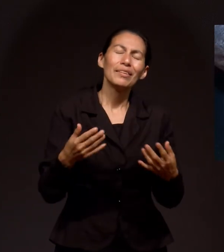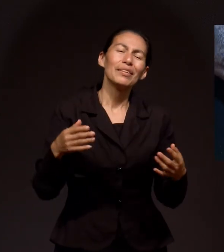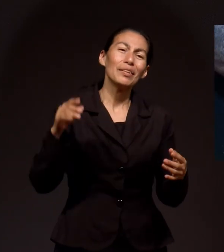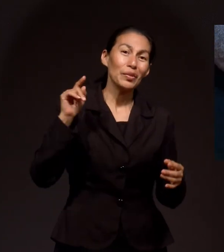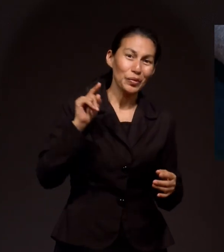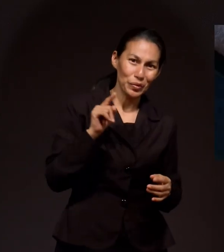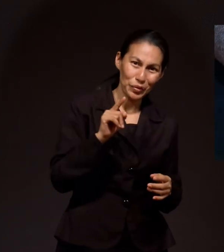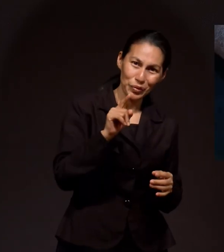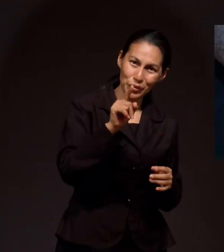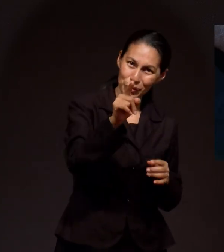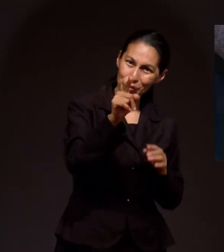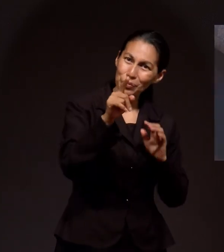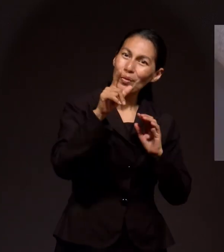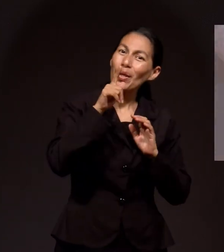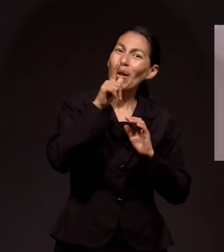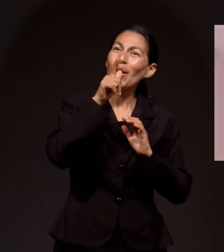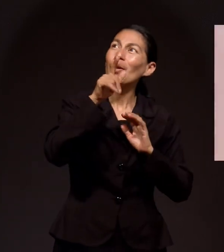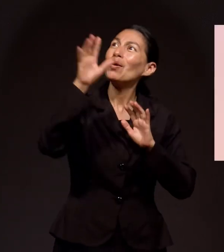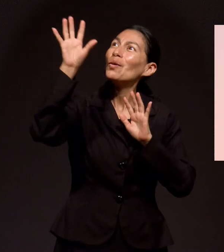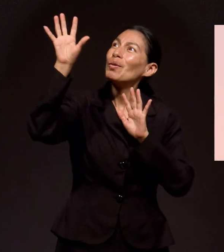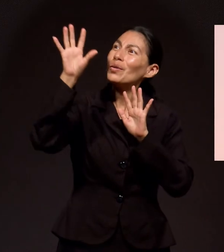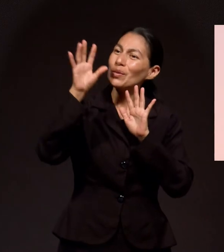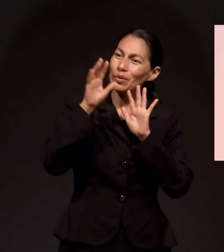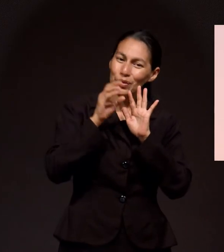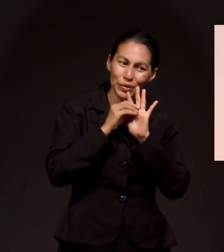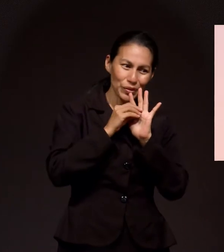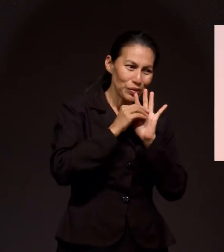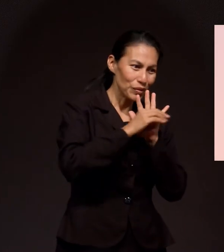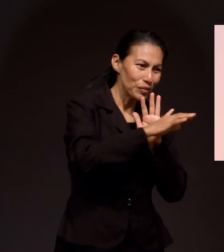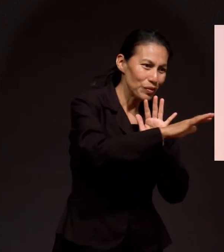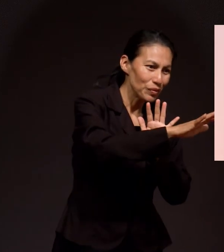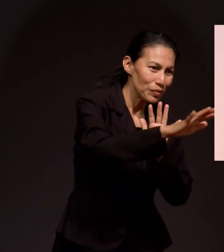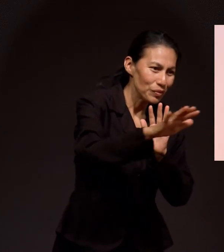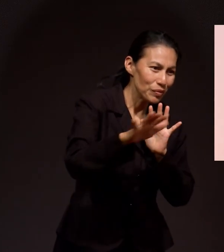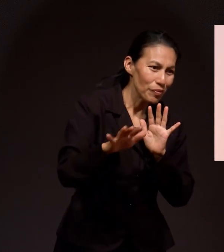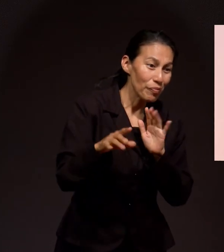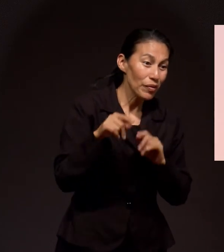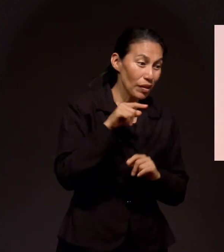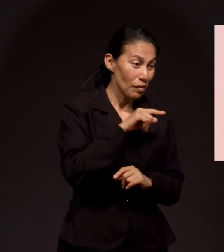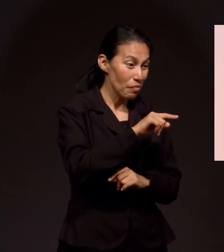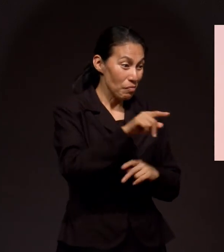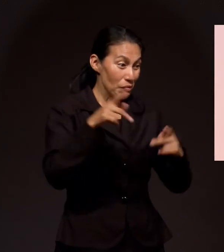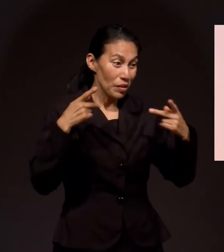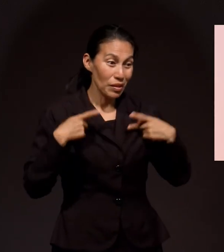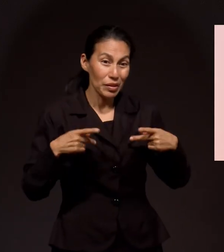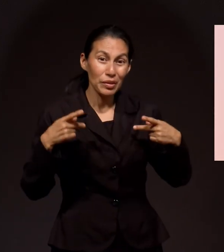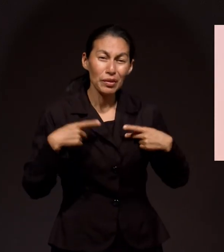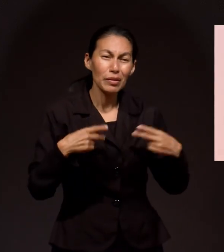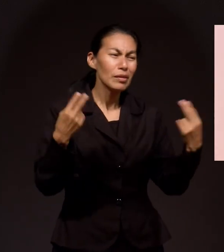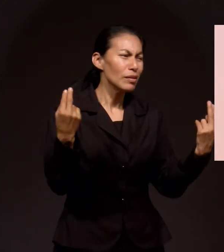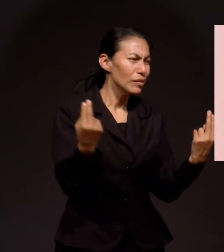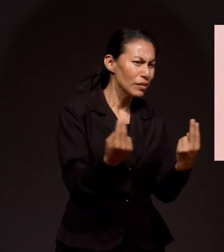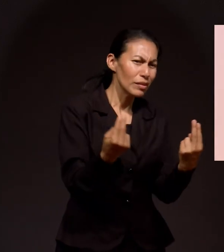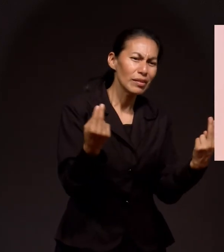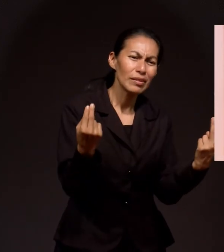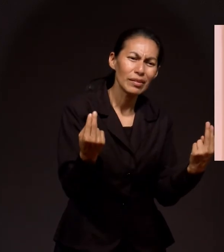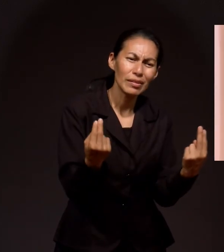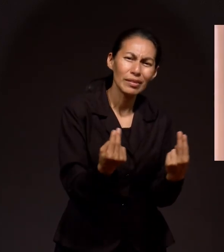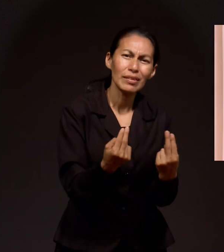Tú eres la luz, esa guía Que el mundo hoy